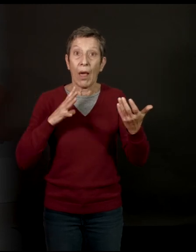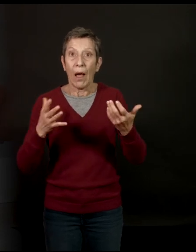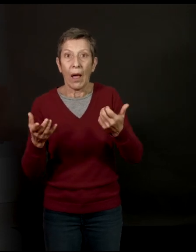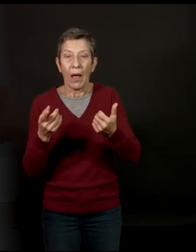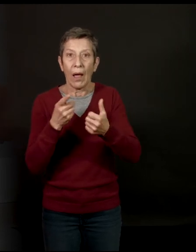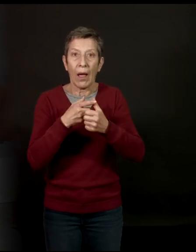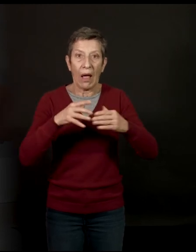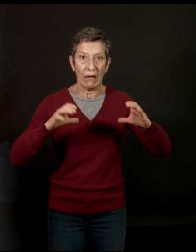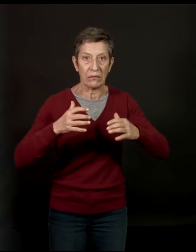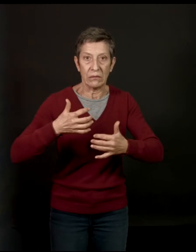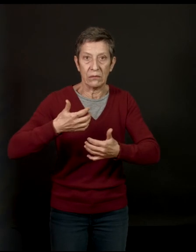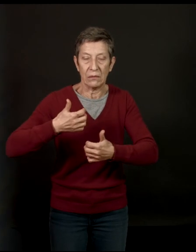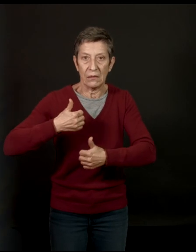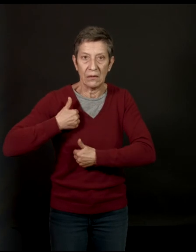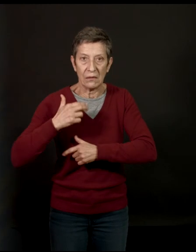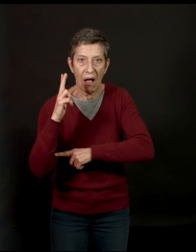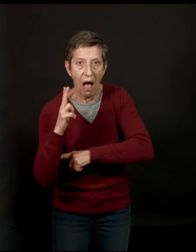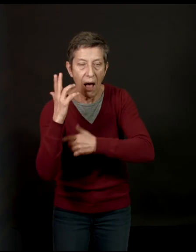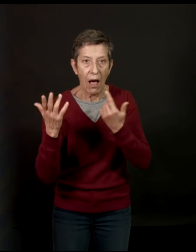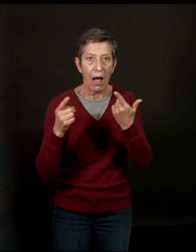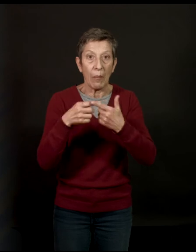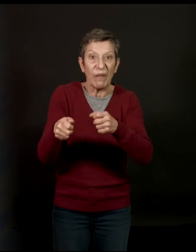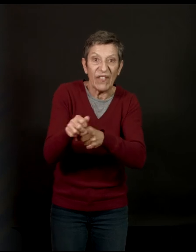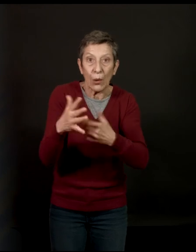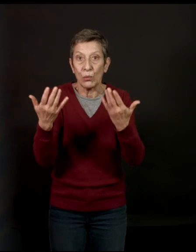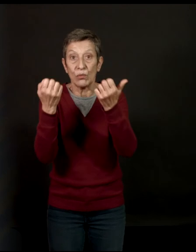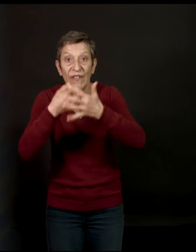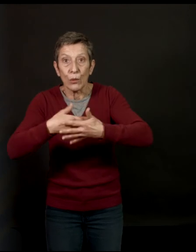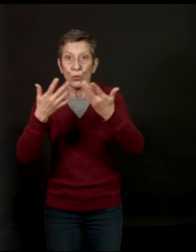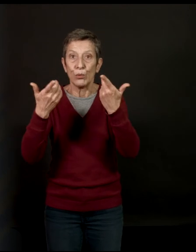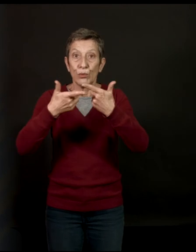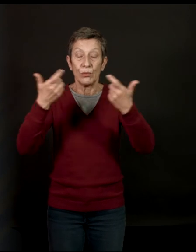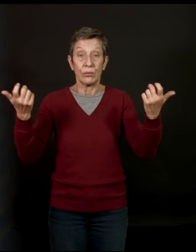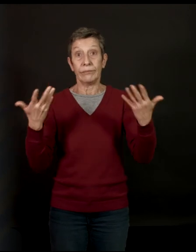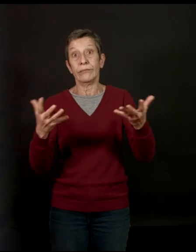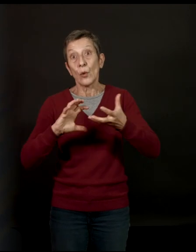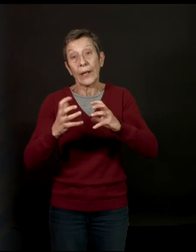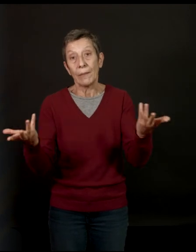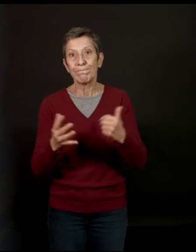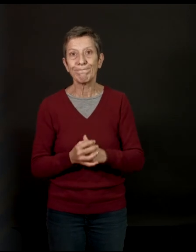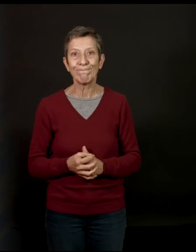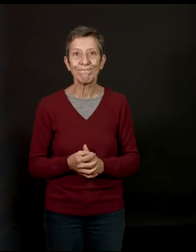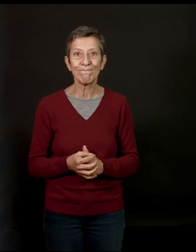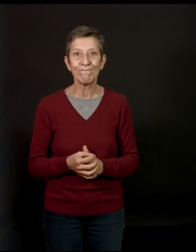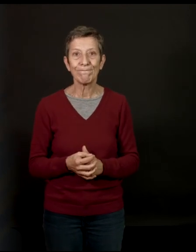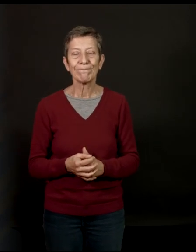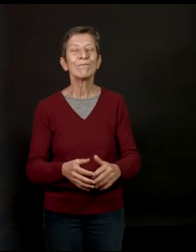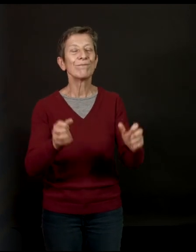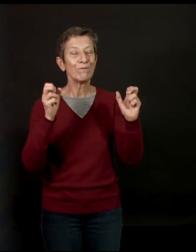Entre les groupes armés, les virus. Enfin, c'est compliqué. OK.